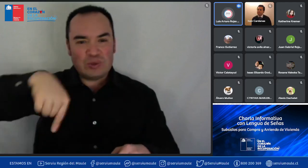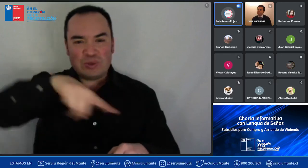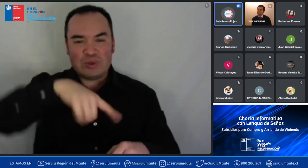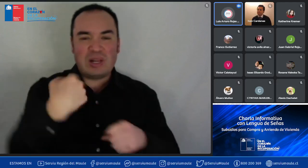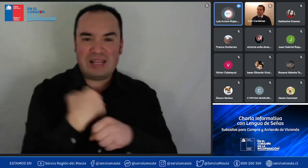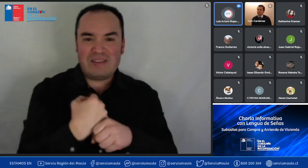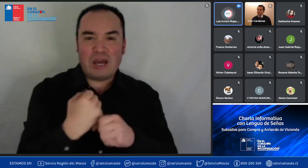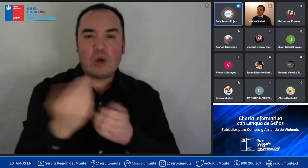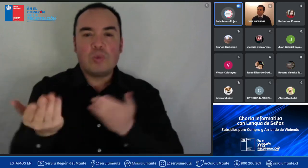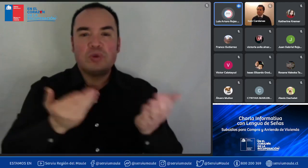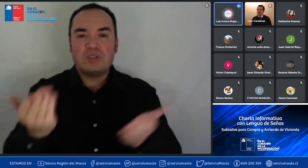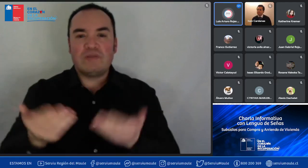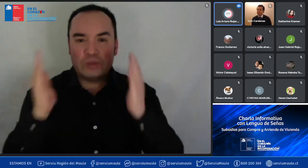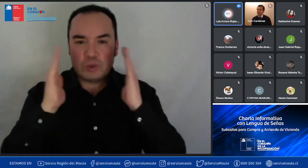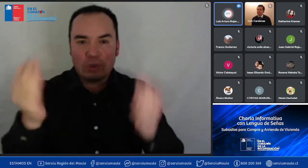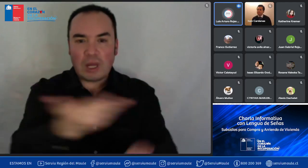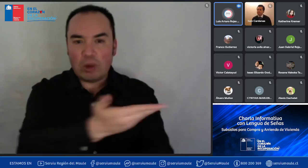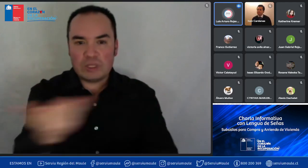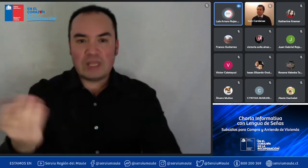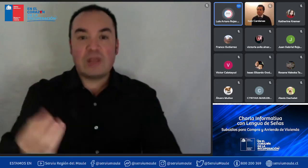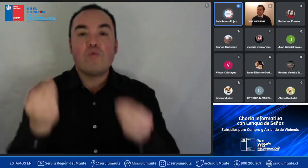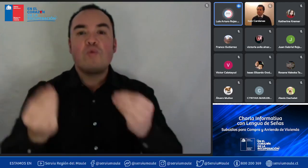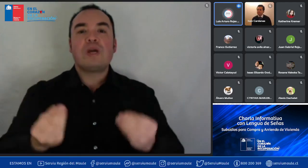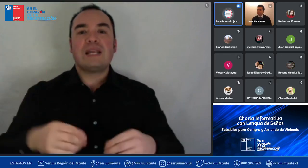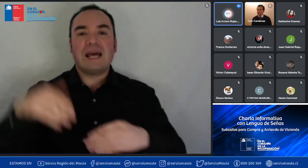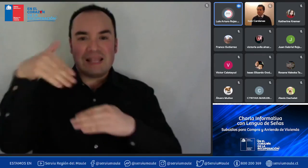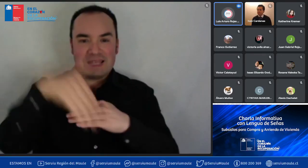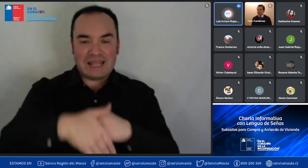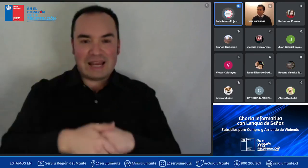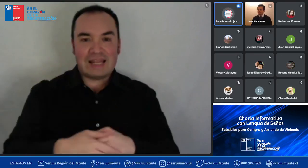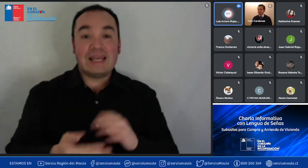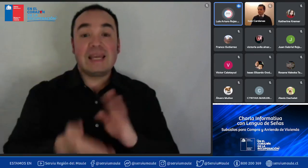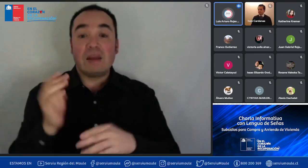y nos estaremos viendo en otra ocasión chau chau